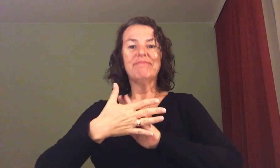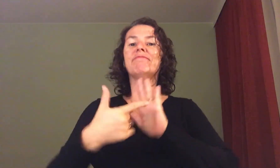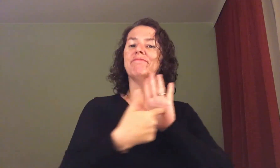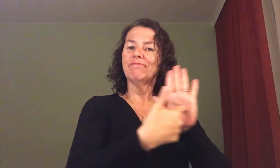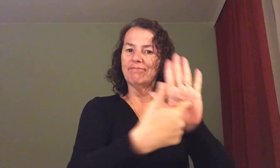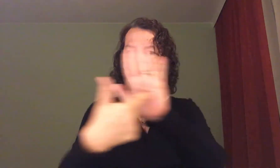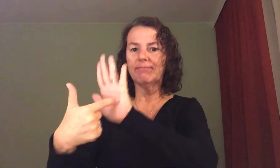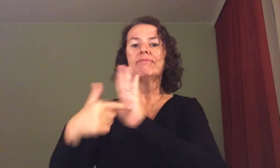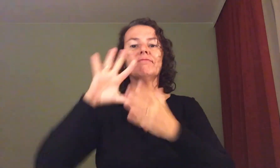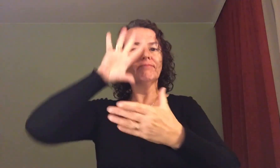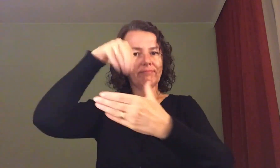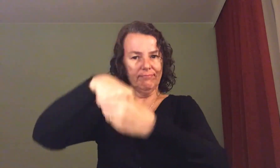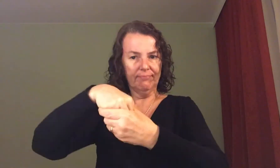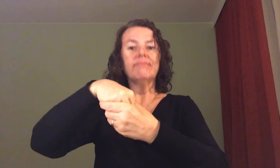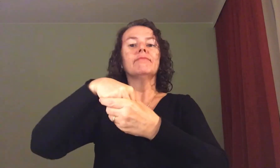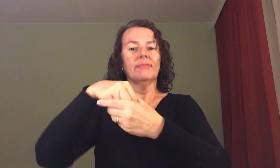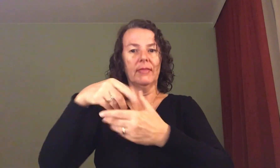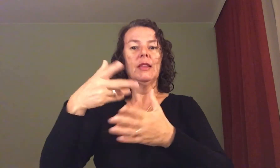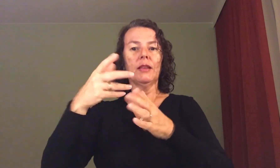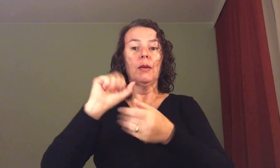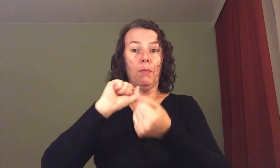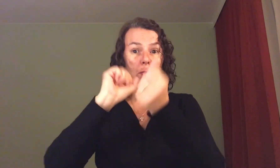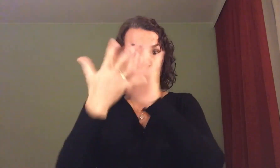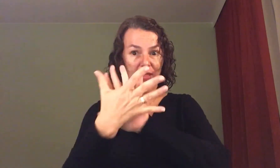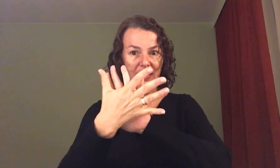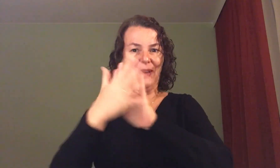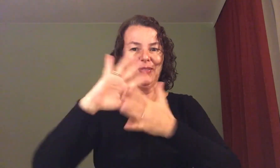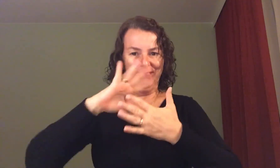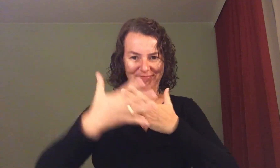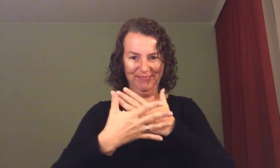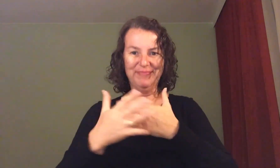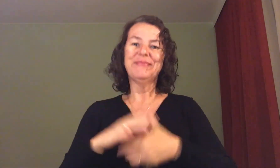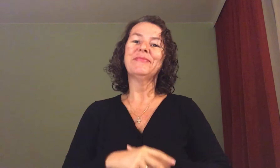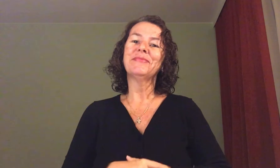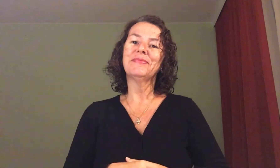Libras está devidamente representada no portal de Libras.